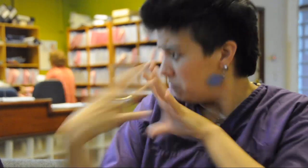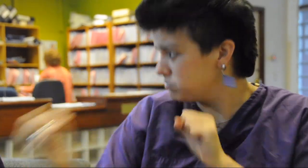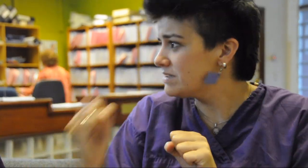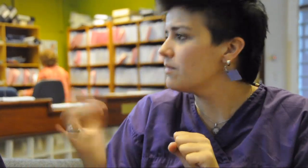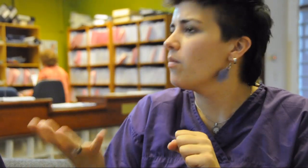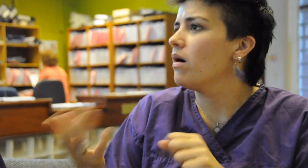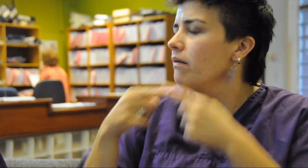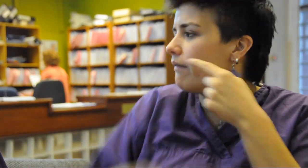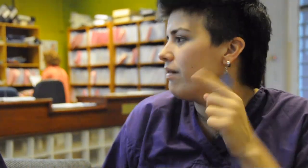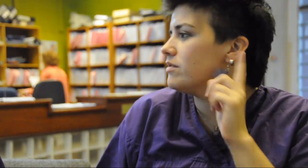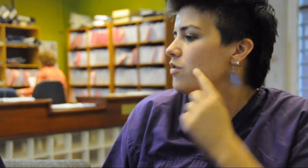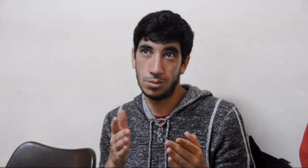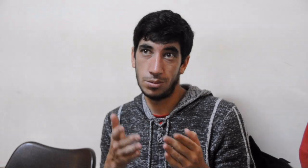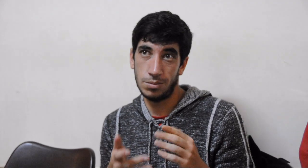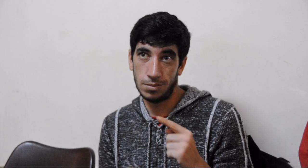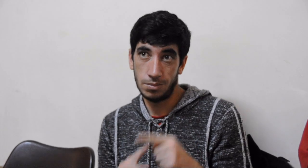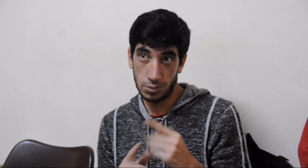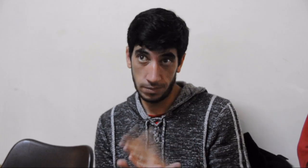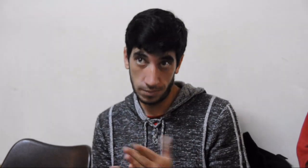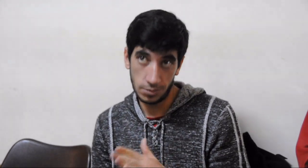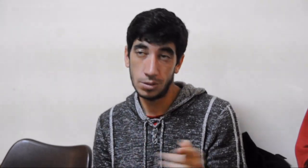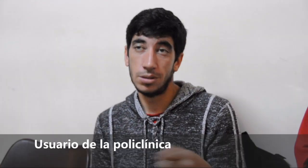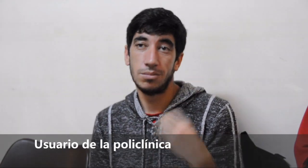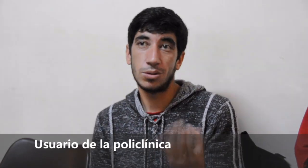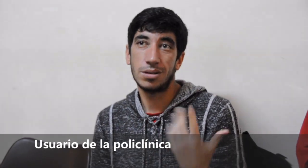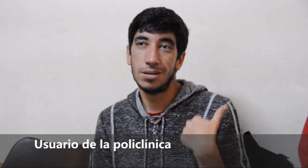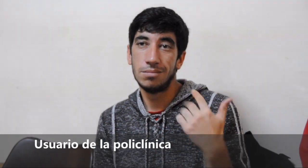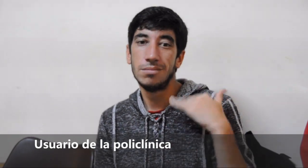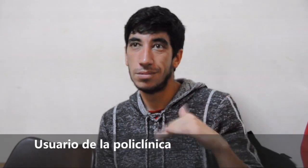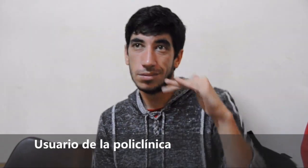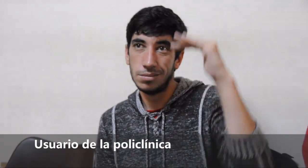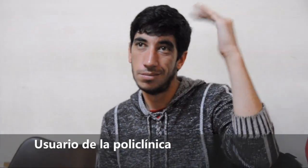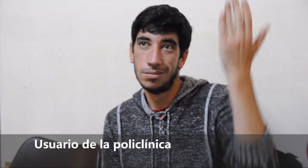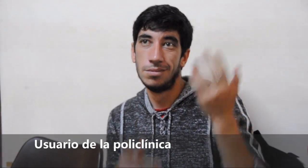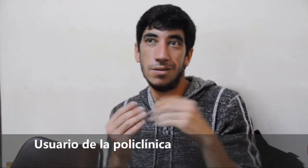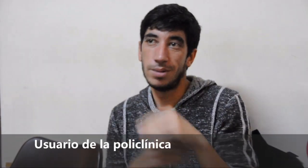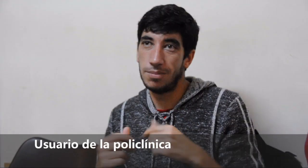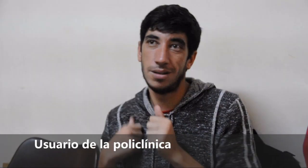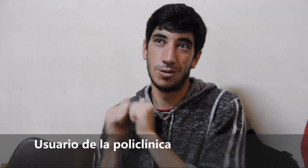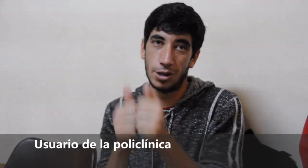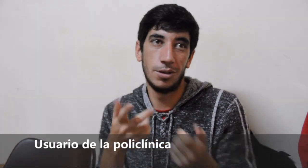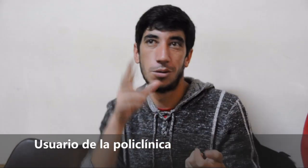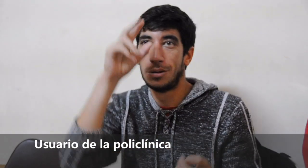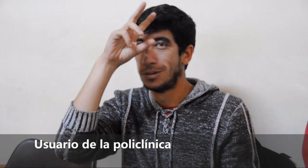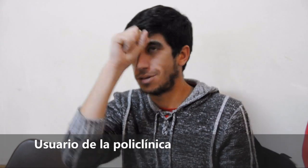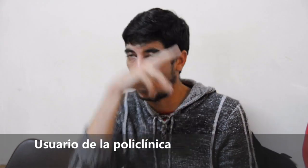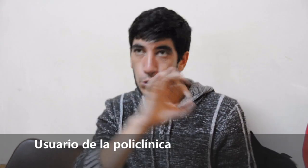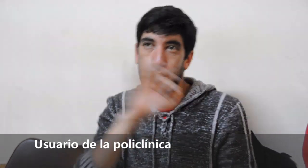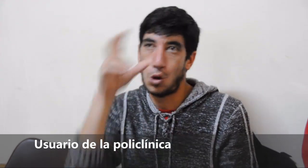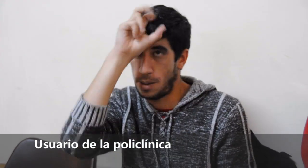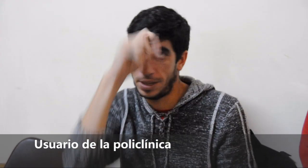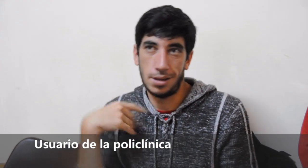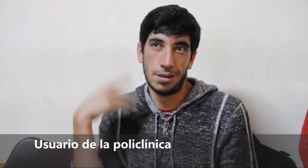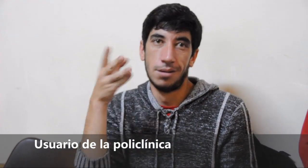barrera para poder comunicarse. Bueno, acá es muy importante venir, porque hay un mediador también y porque, bueno, siempre la familia nos